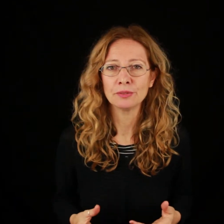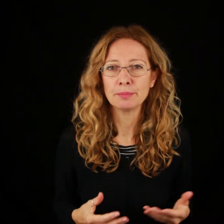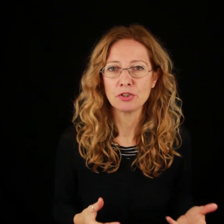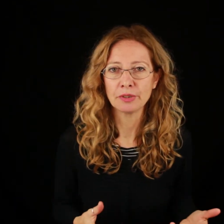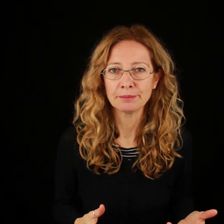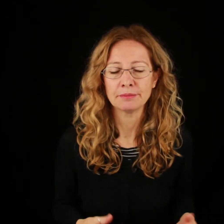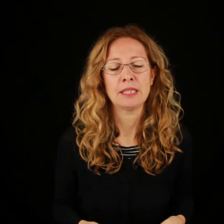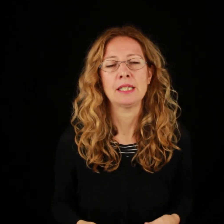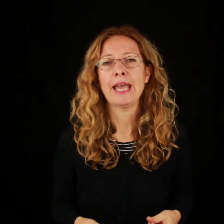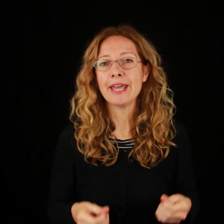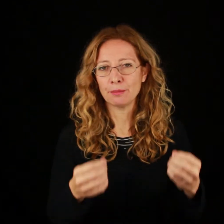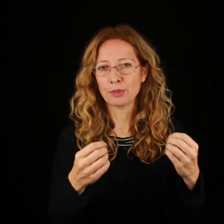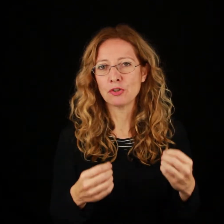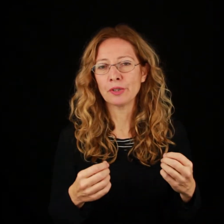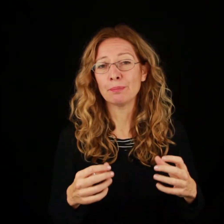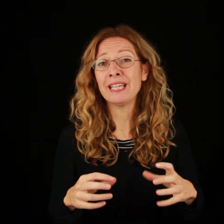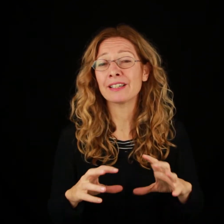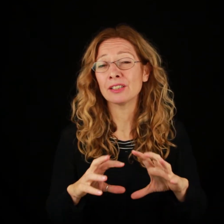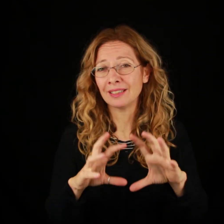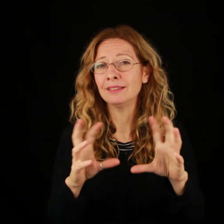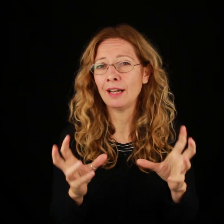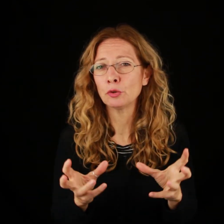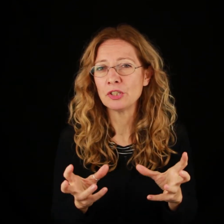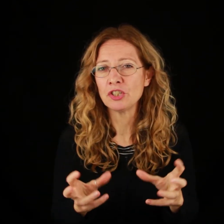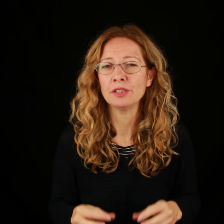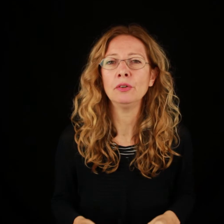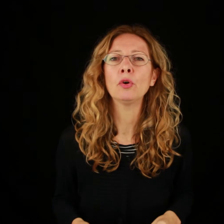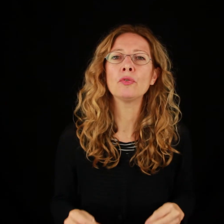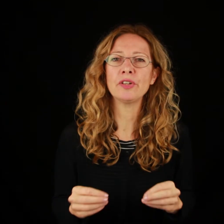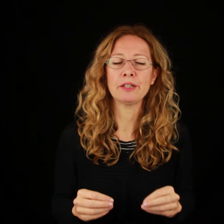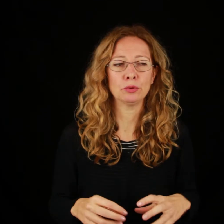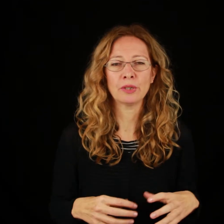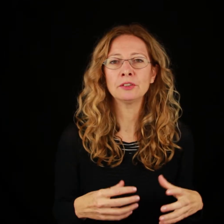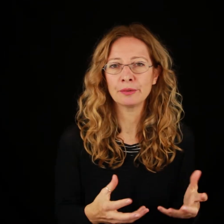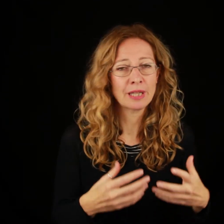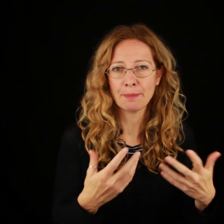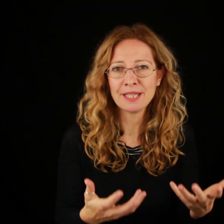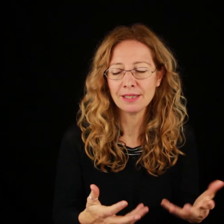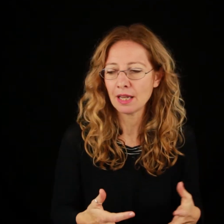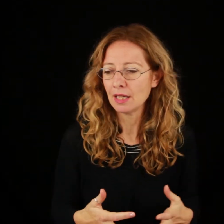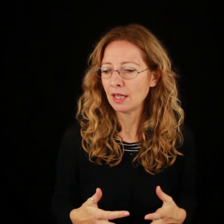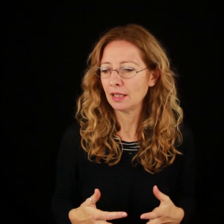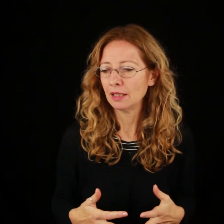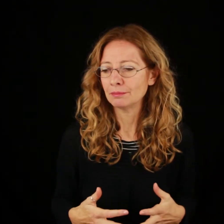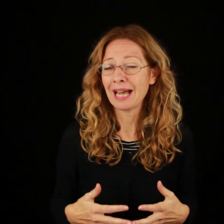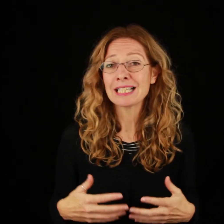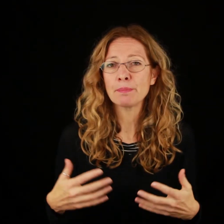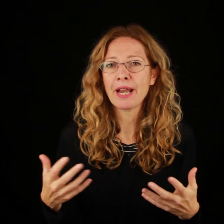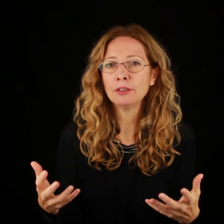di prigione. Era in prigione per tentato omicidio, ovvero durante una rapina ha sparato